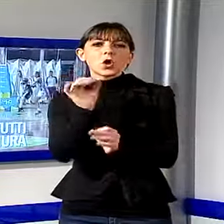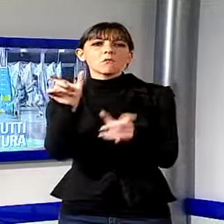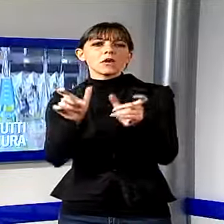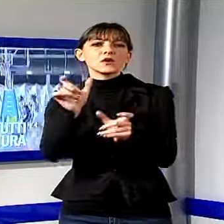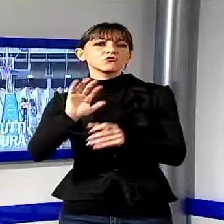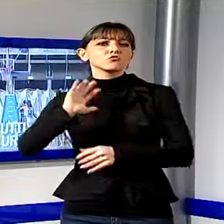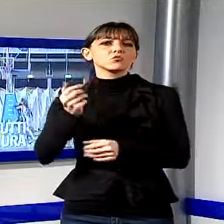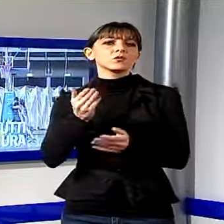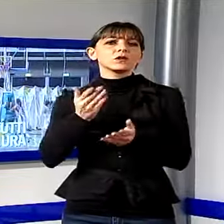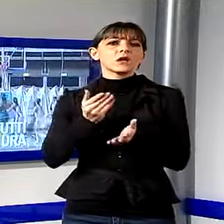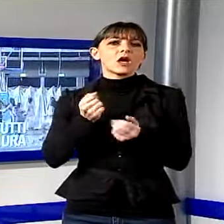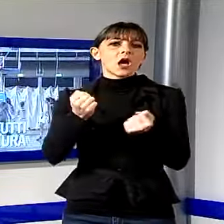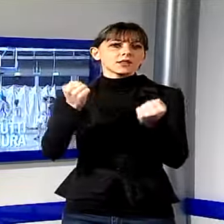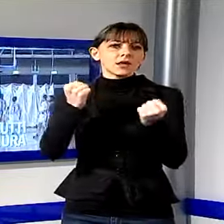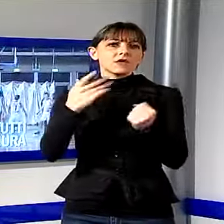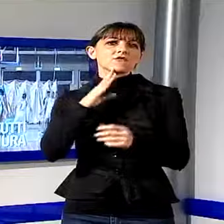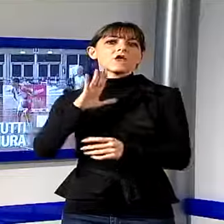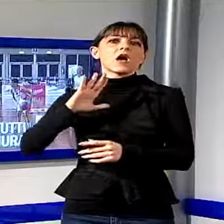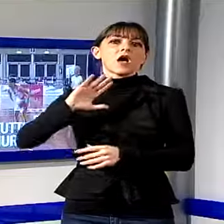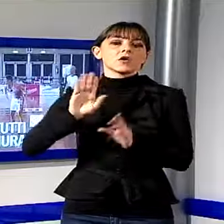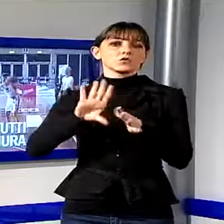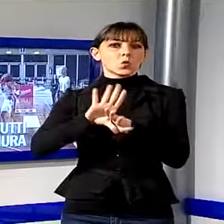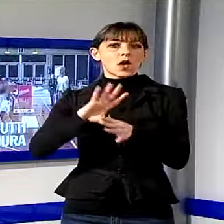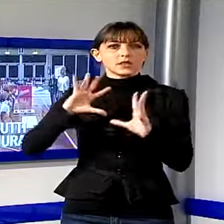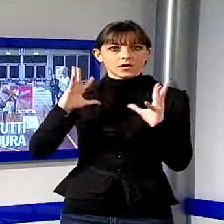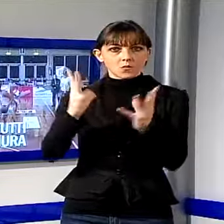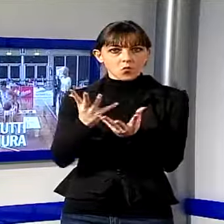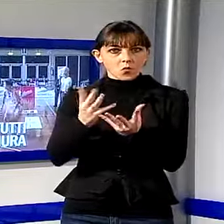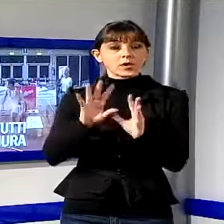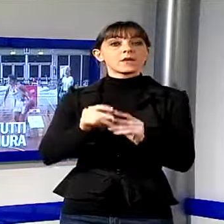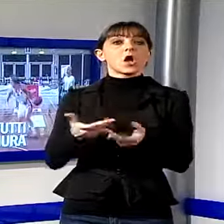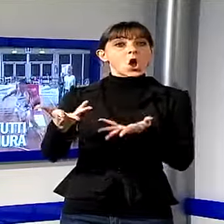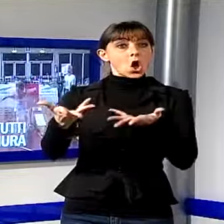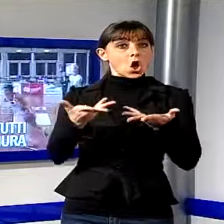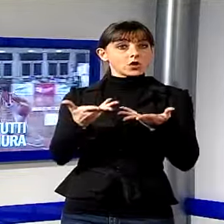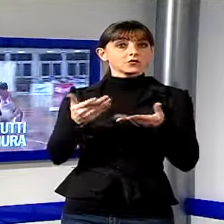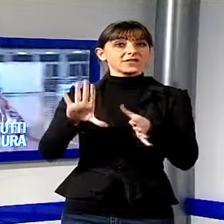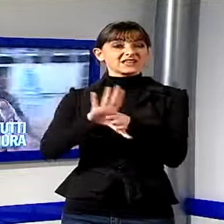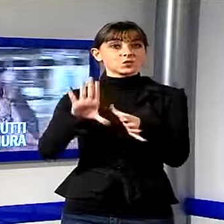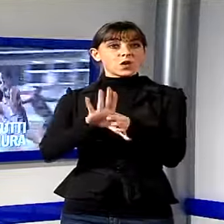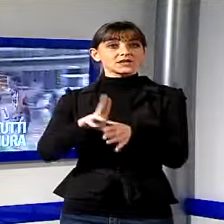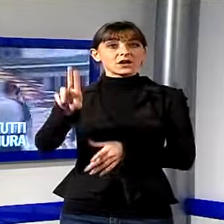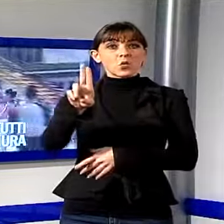bianco-rosse di Cocce Diamanti, che ospitano il lanciatissimo Umbertide della Ex Robins.